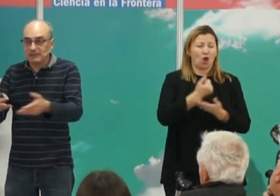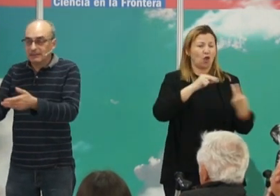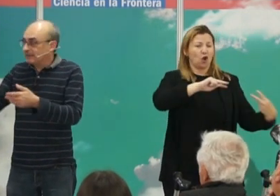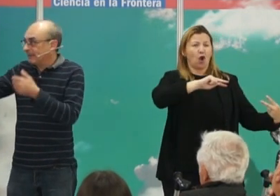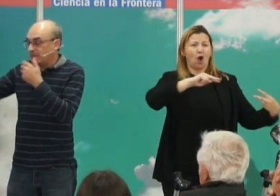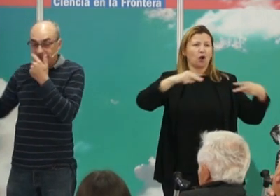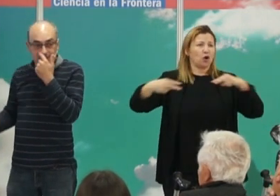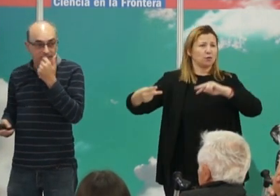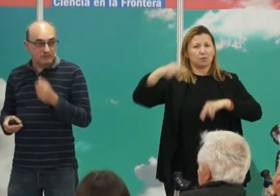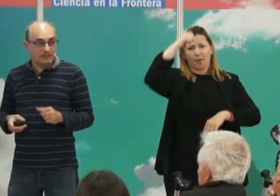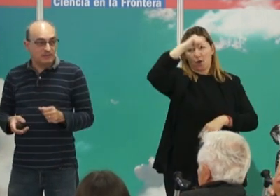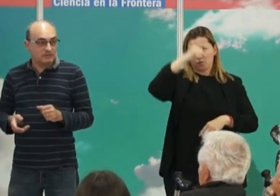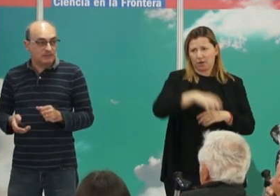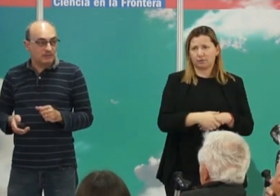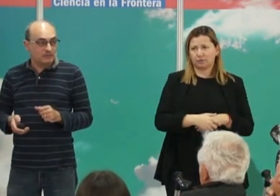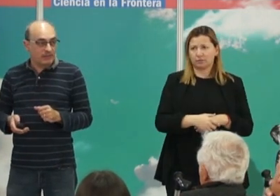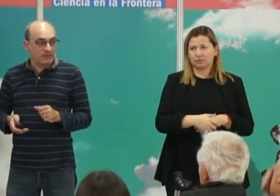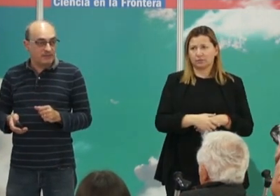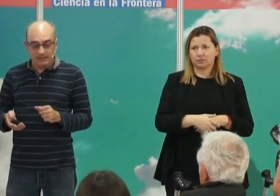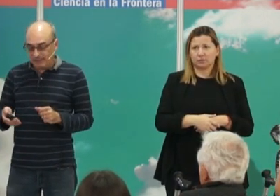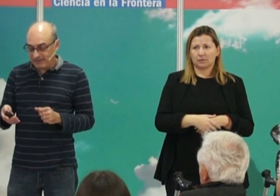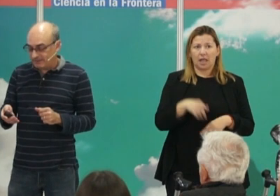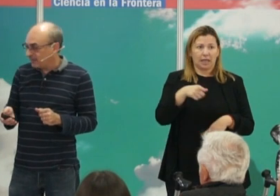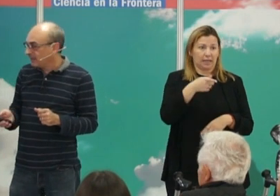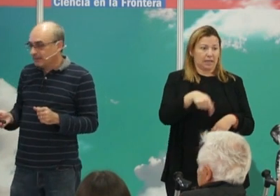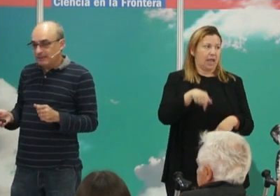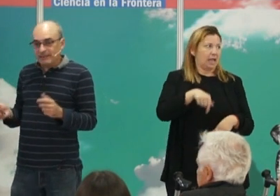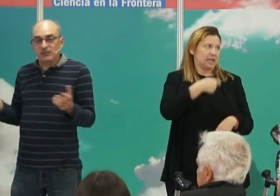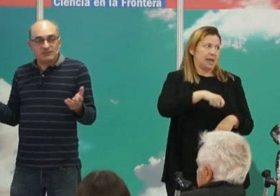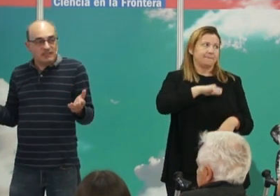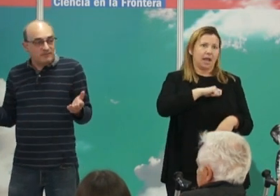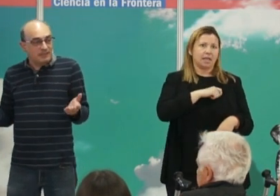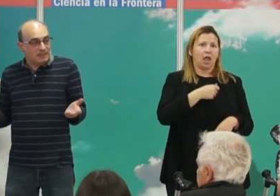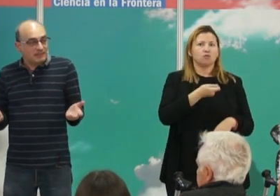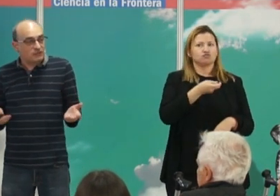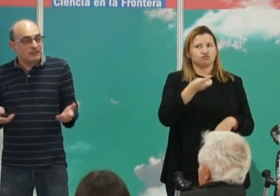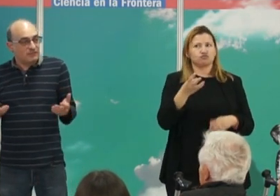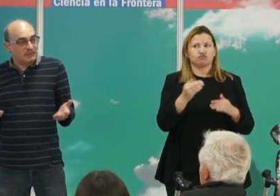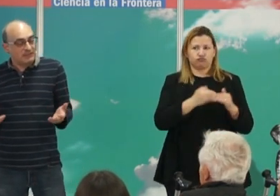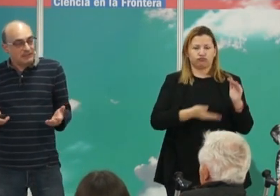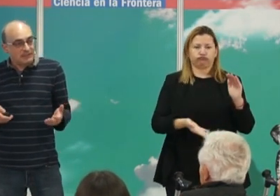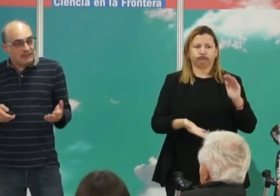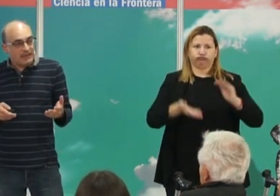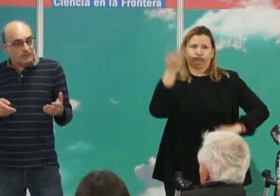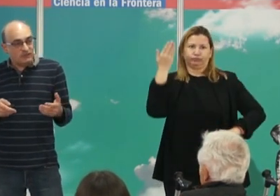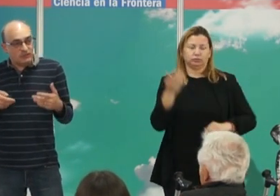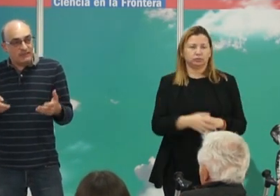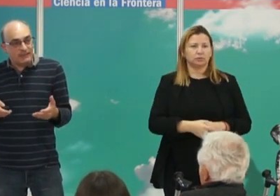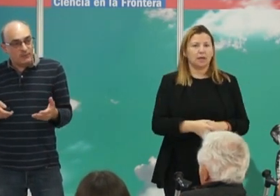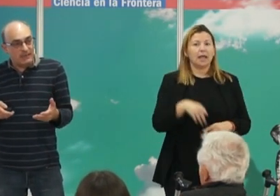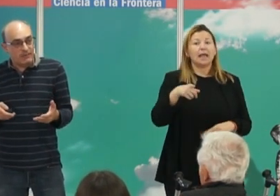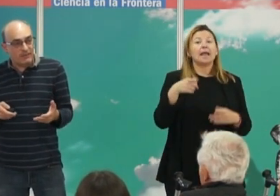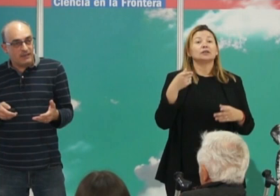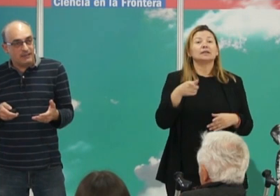tanto, en España es una cifra elevadísima. ¿Eso qué significa? Eso significa que hay una